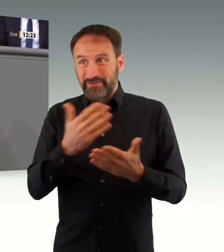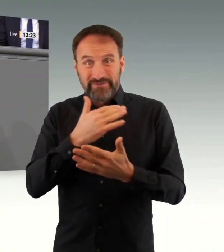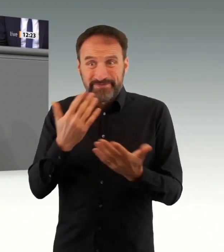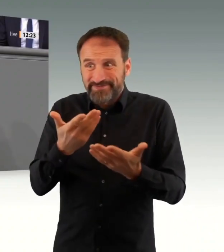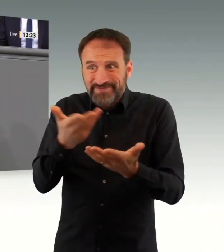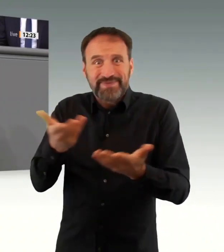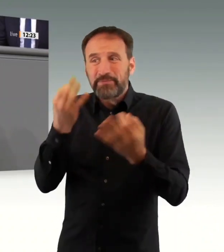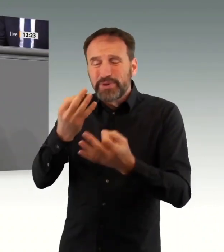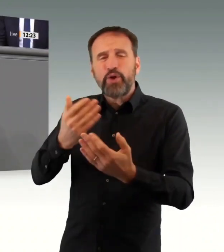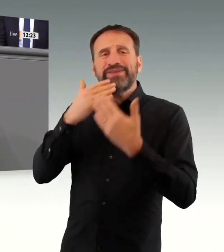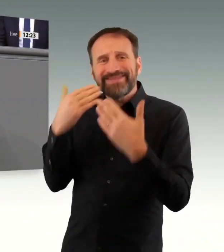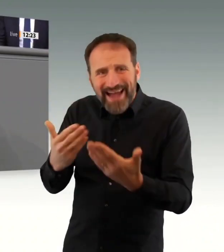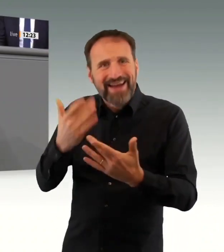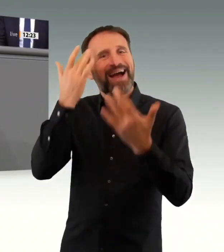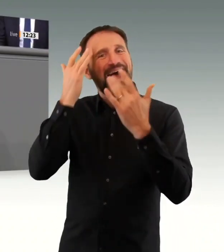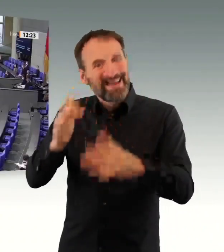empfinden. Herzliches Dankeschön.